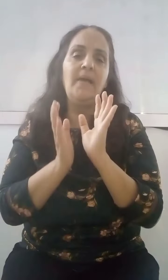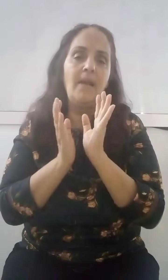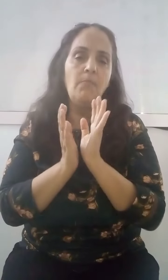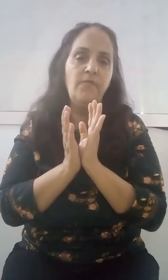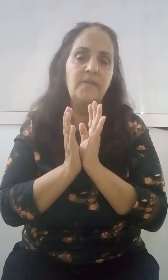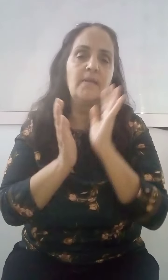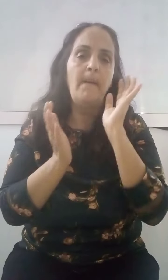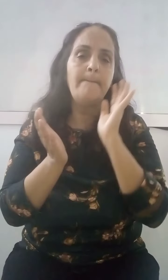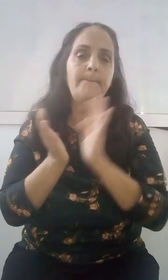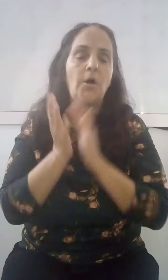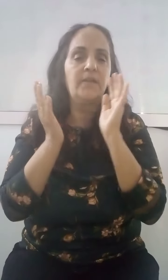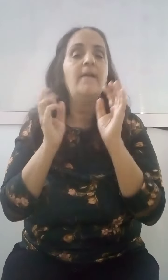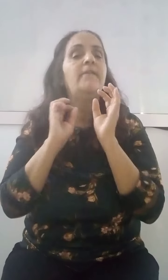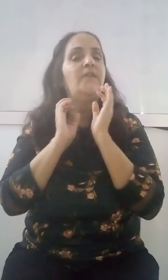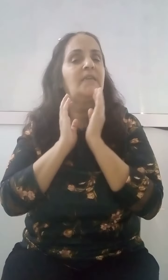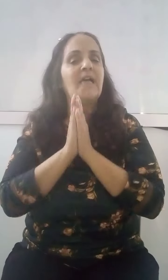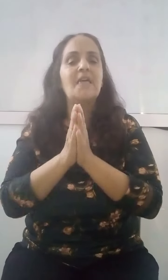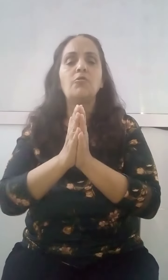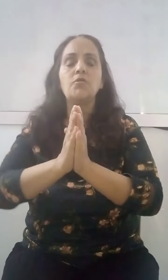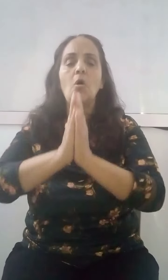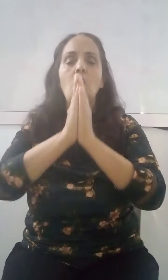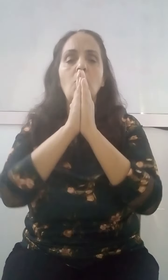ترجمة نانسي